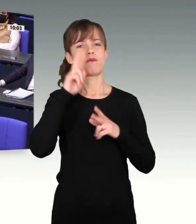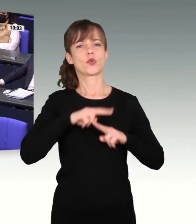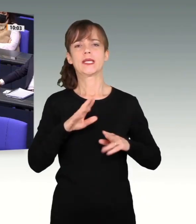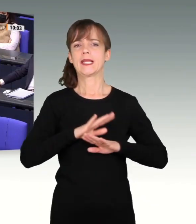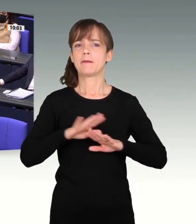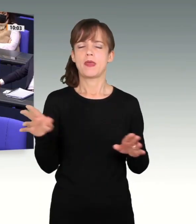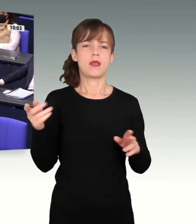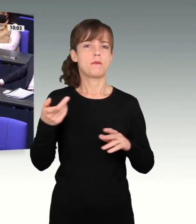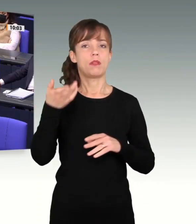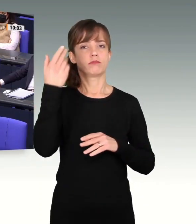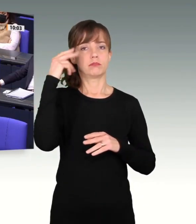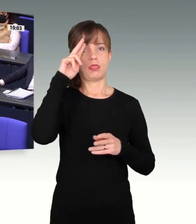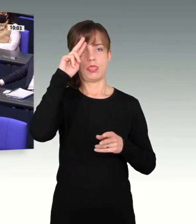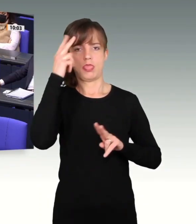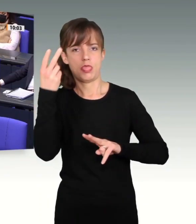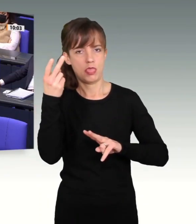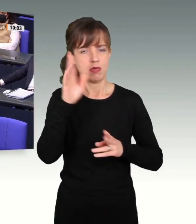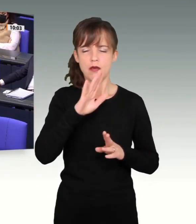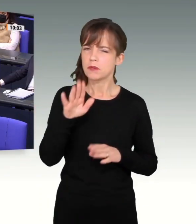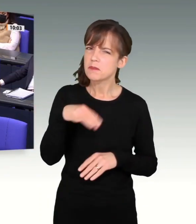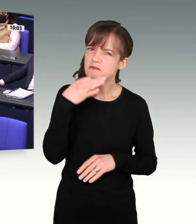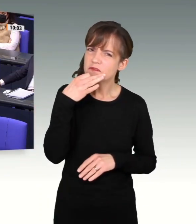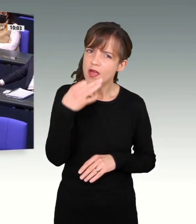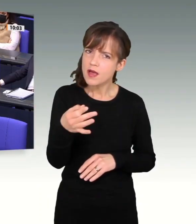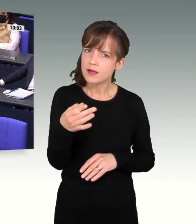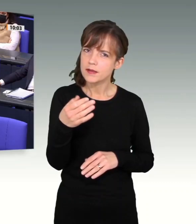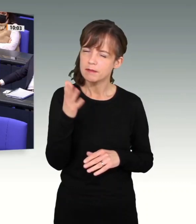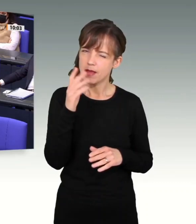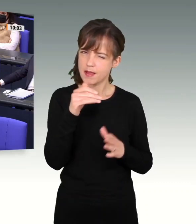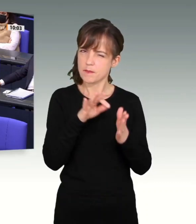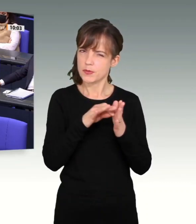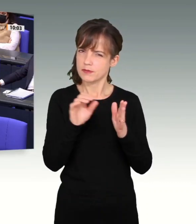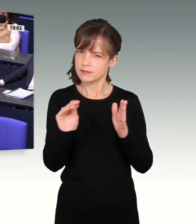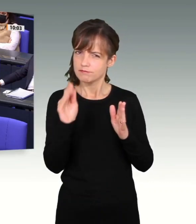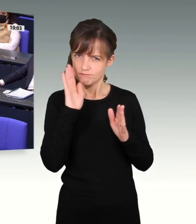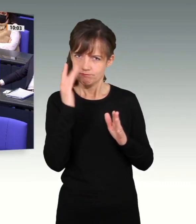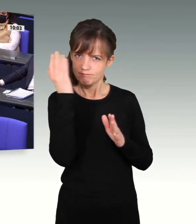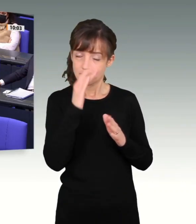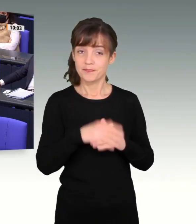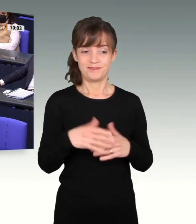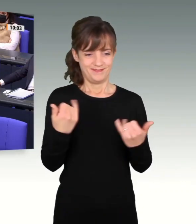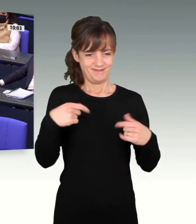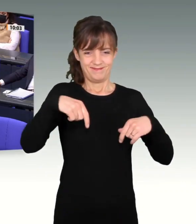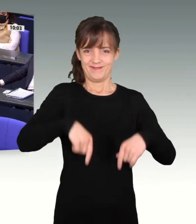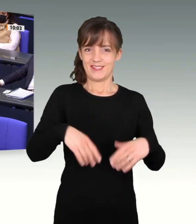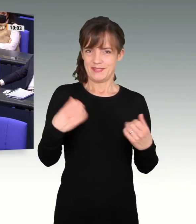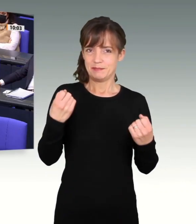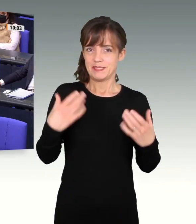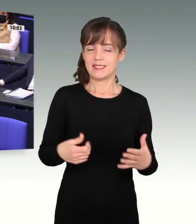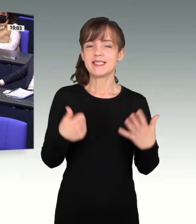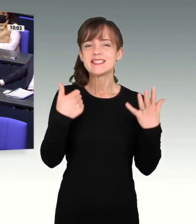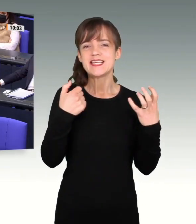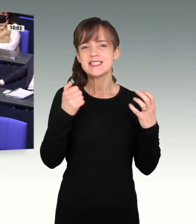Aber deshalb möchte ich Sie fragen, ob Sie nicht Folgendes auch einmal überdenken wollen. Wenn das, was hier geschieht, 60 Milliarden